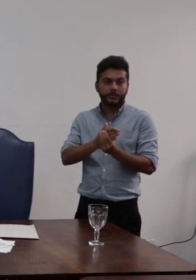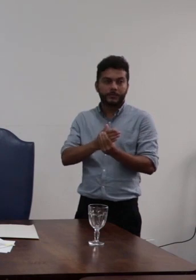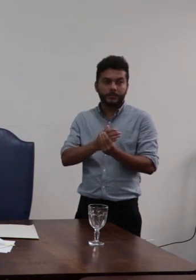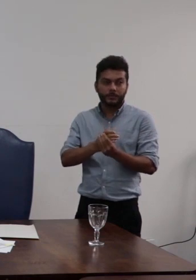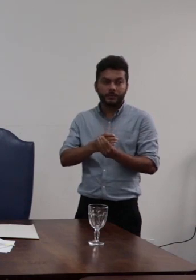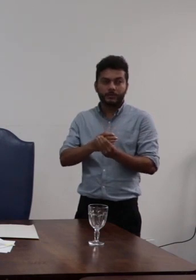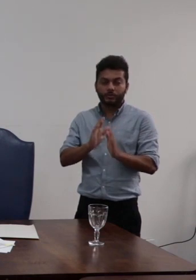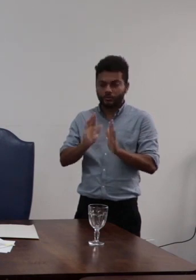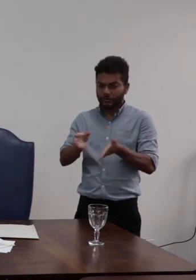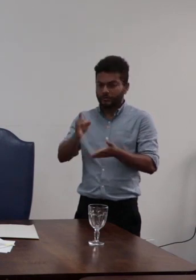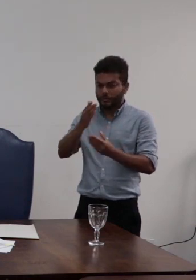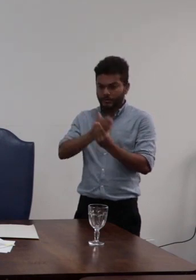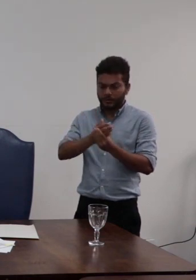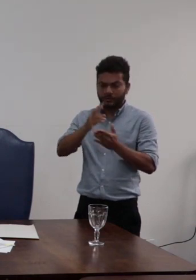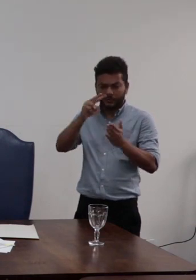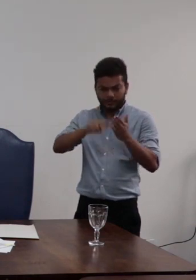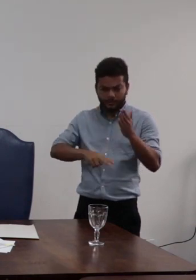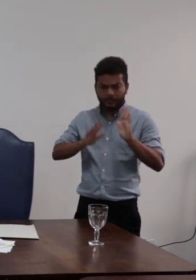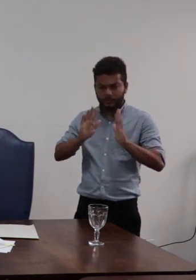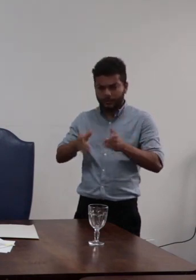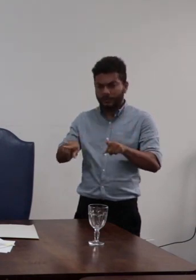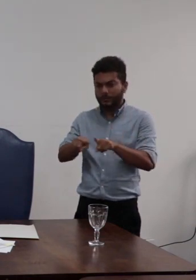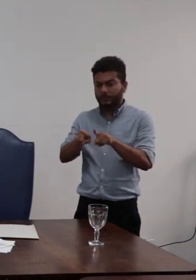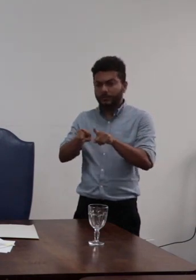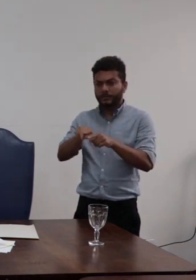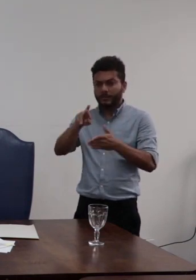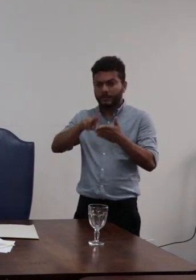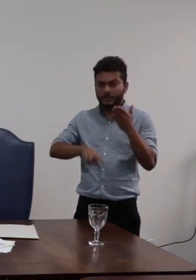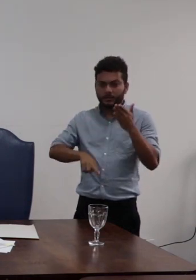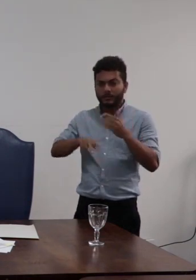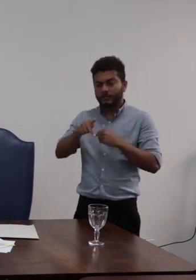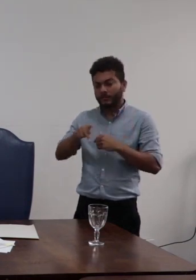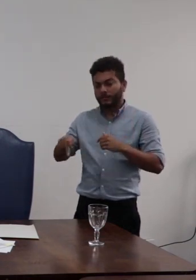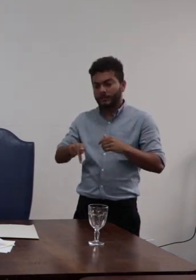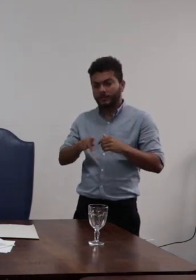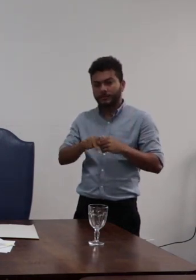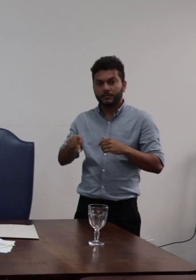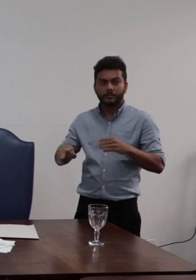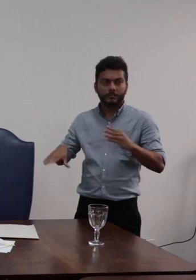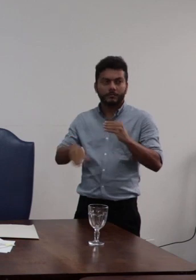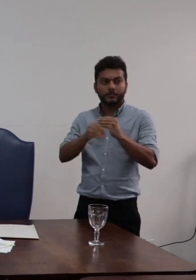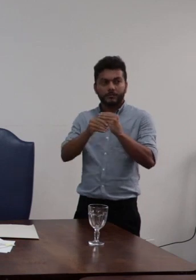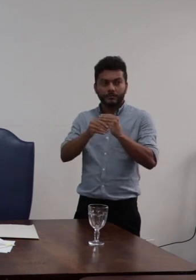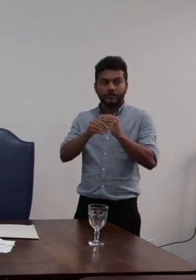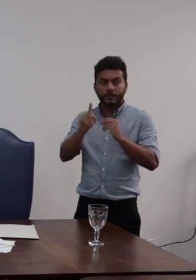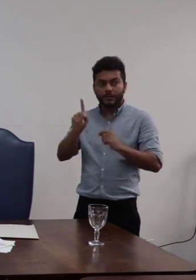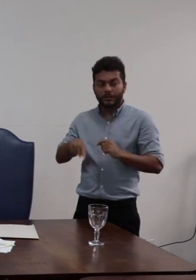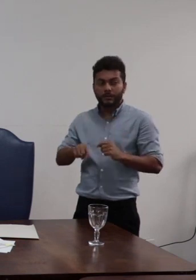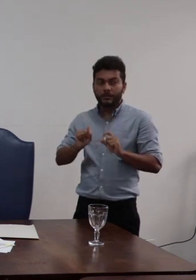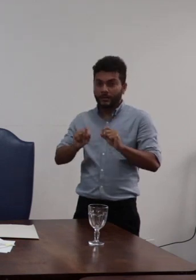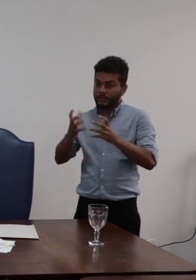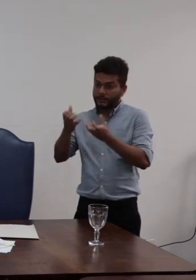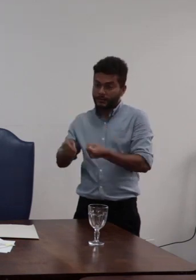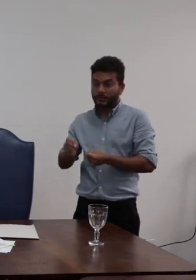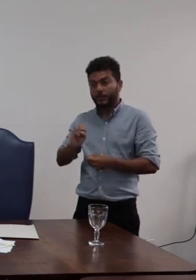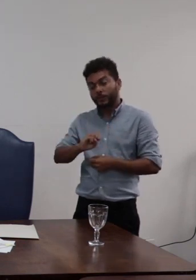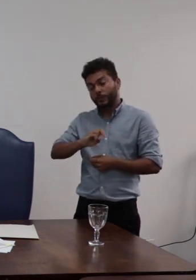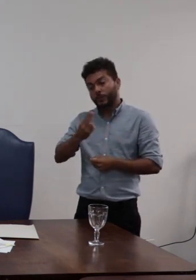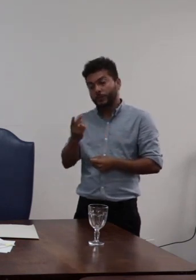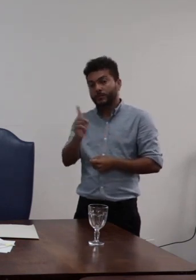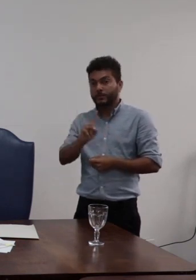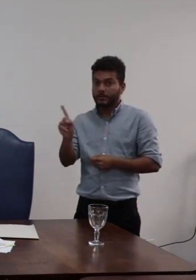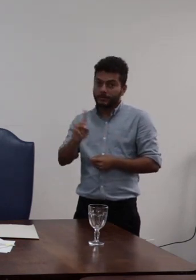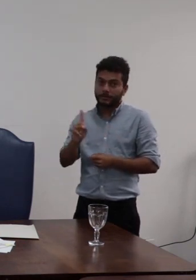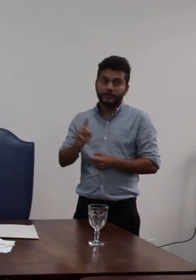acesso ao processo e a relatoria do professor ela endossa ou ela nega o foi o encaminhamento dessa